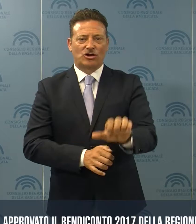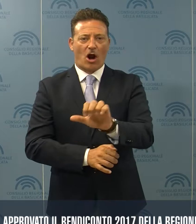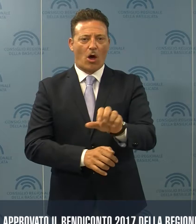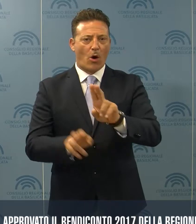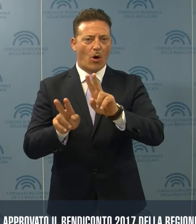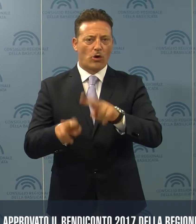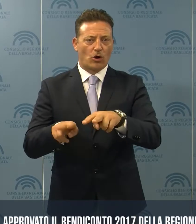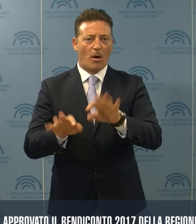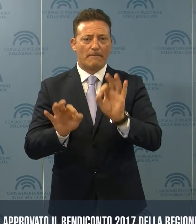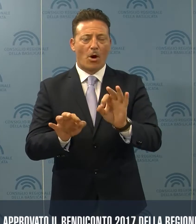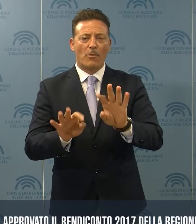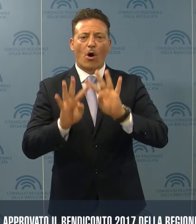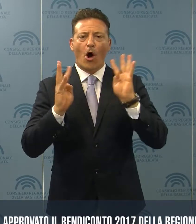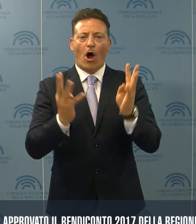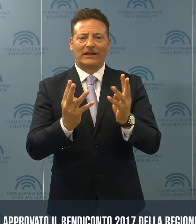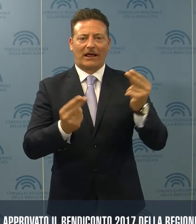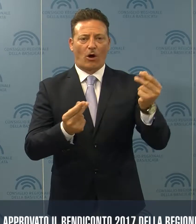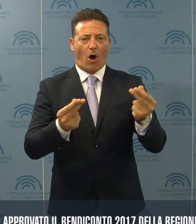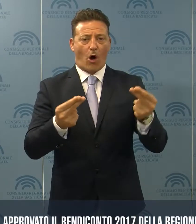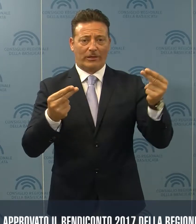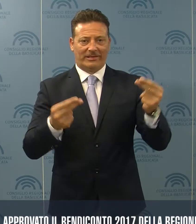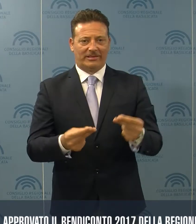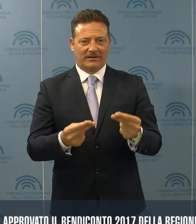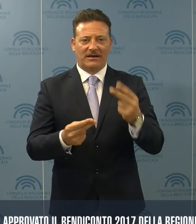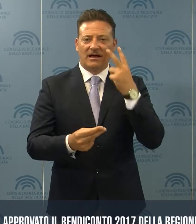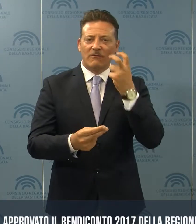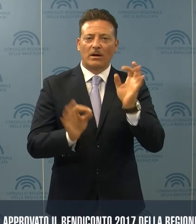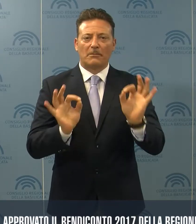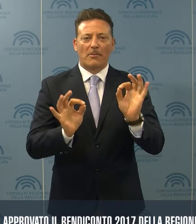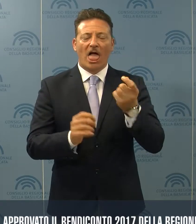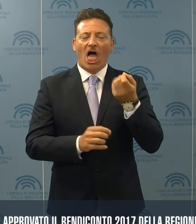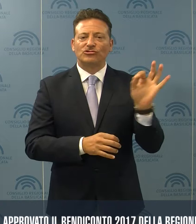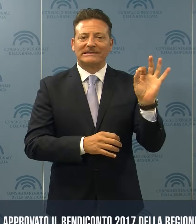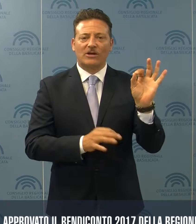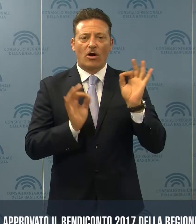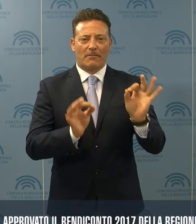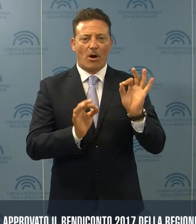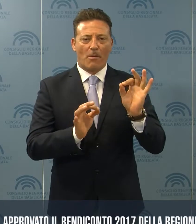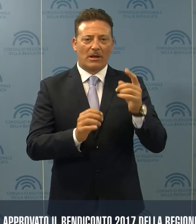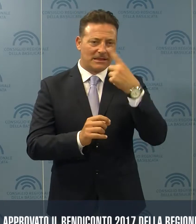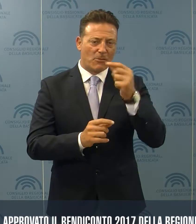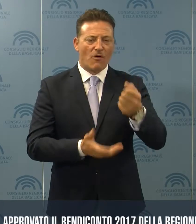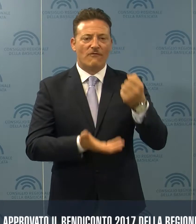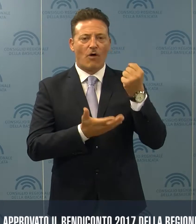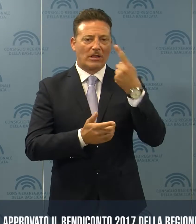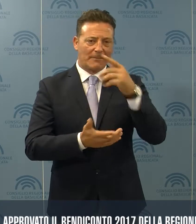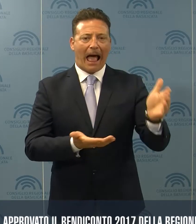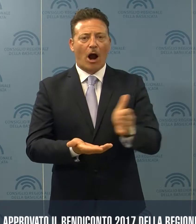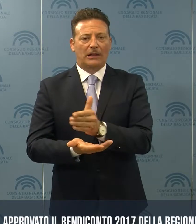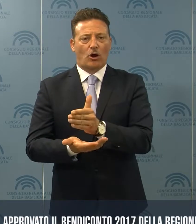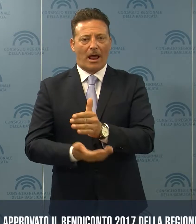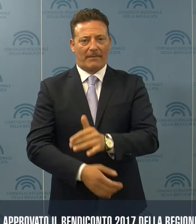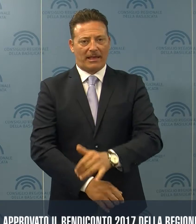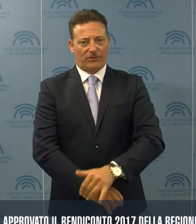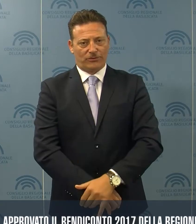di controllo della Corte dei Conti, riferite alle eccezioni sollevate sui fondi di accantonamento.